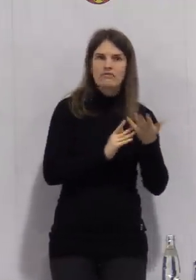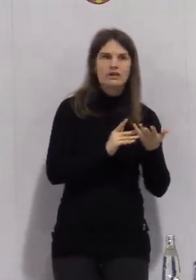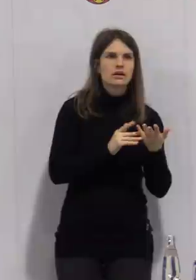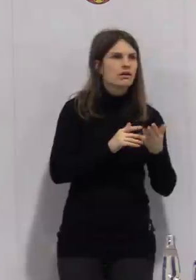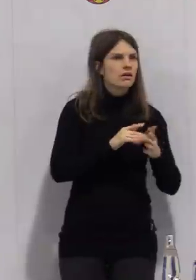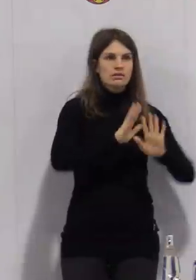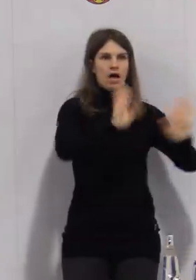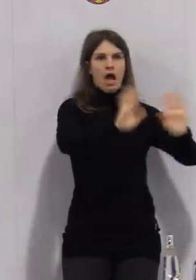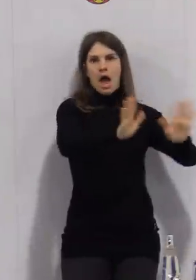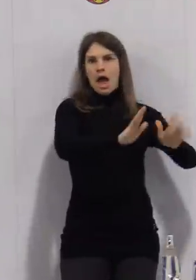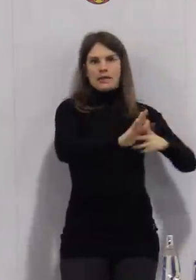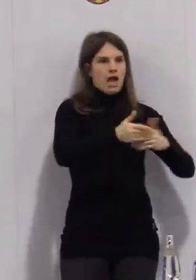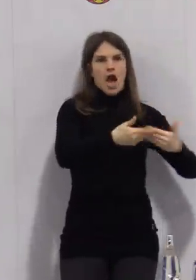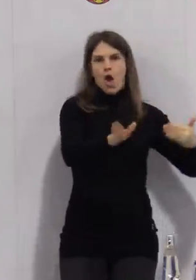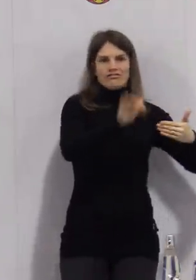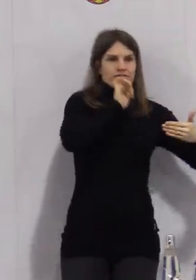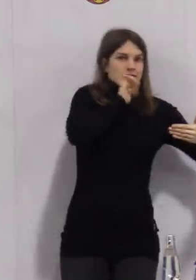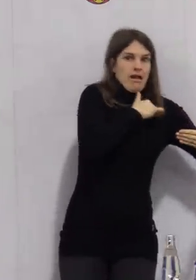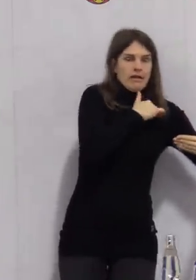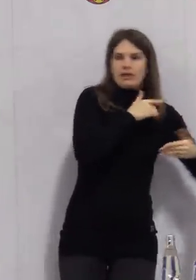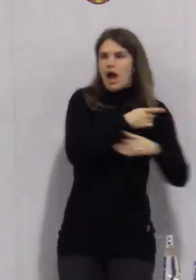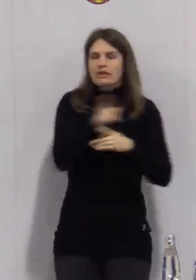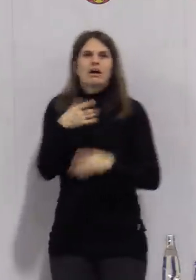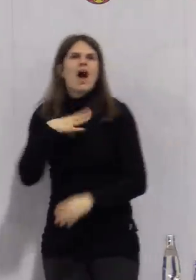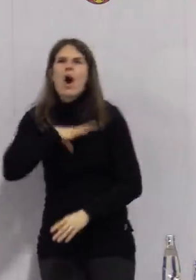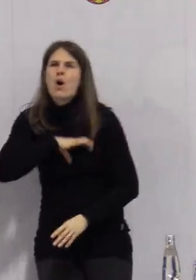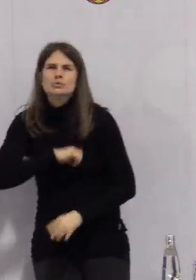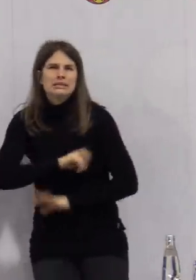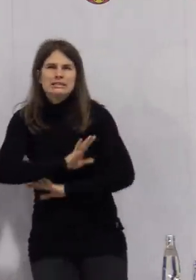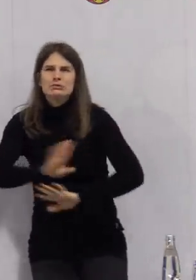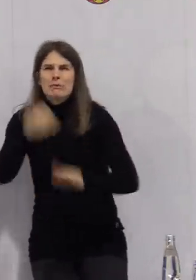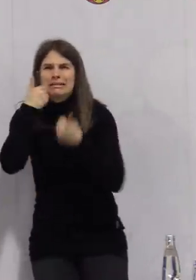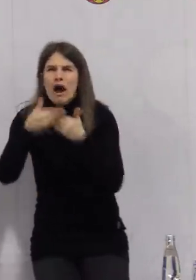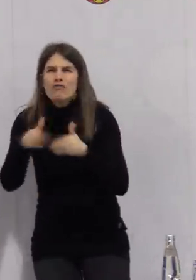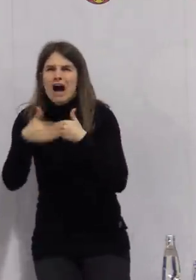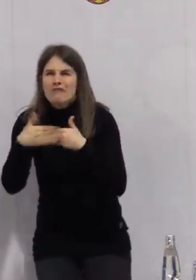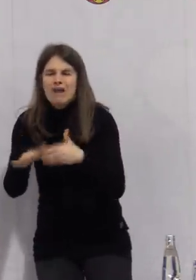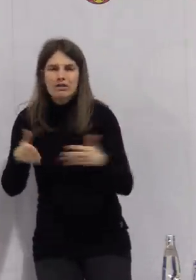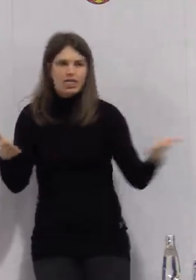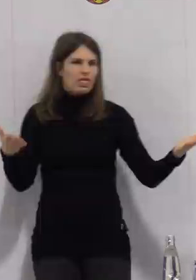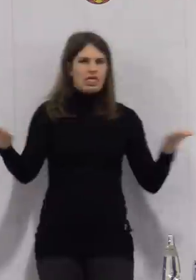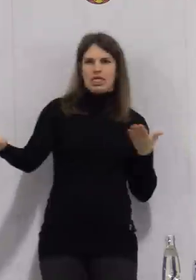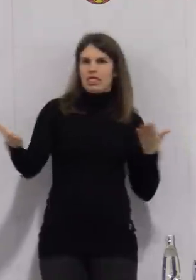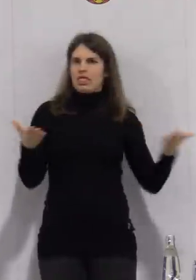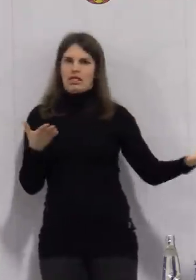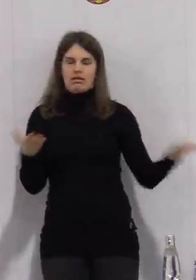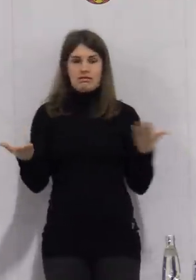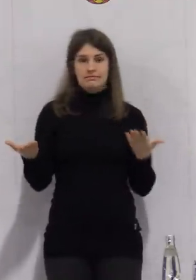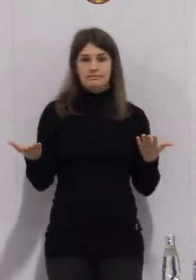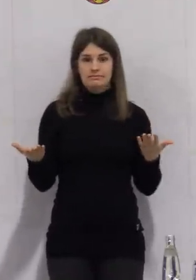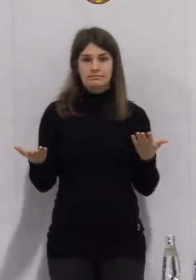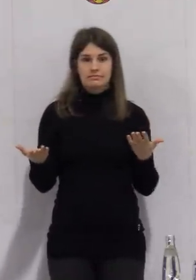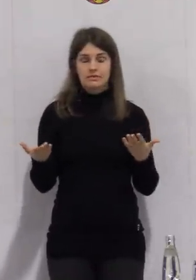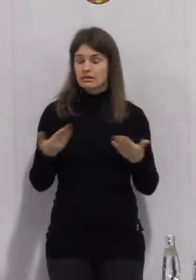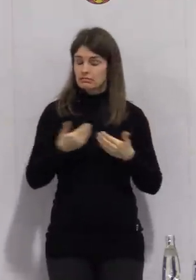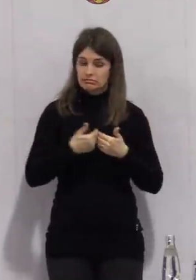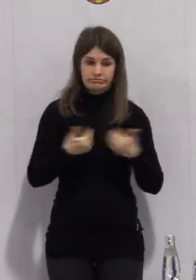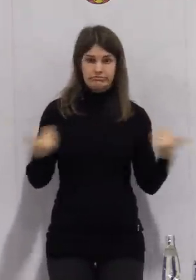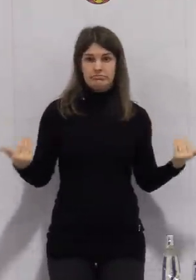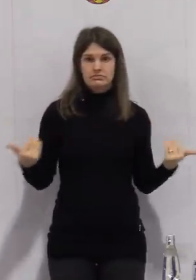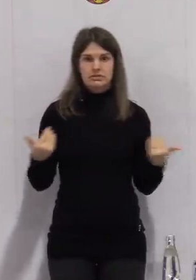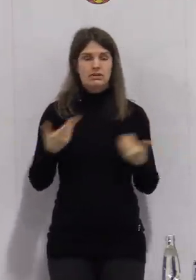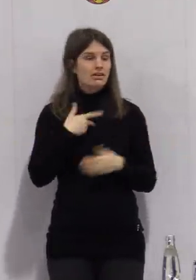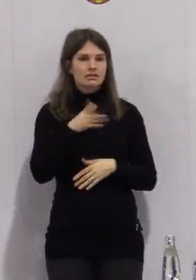sofort öffnen, wir halten das nicht mehr aus. Für unsere Kinder ist es eine unerträgliche Situation, so lange im